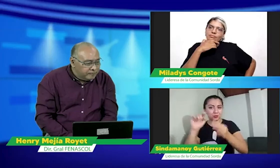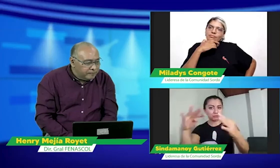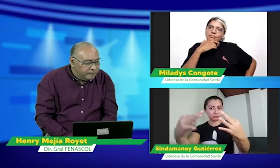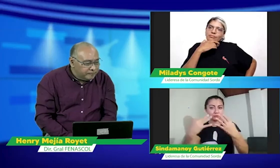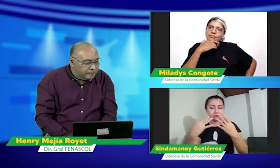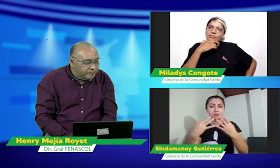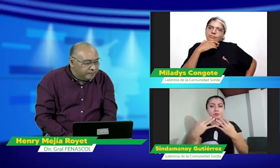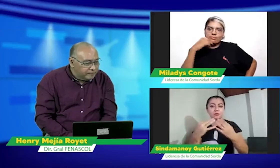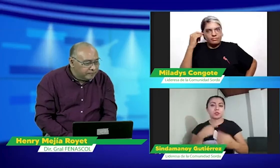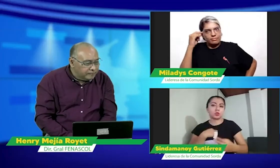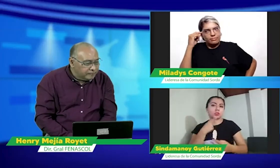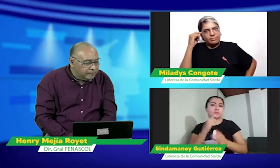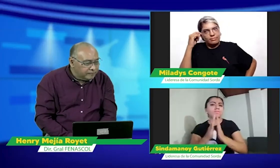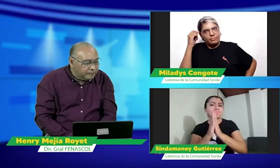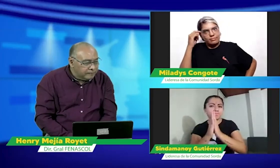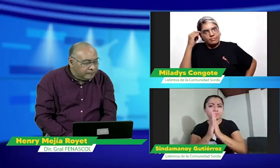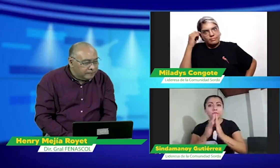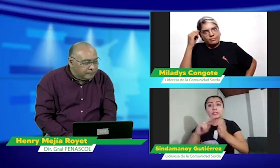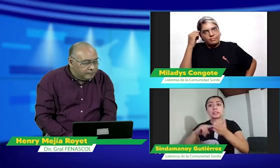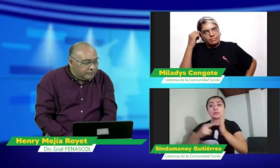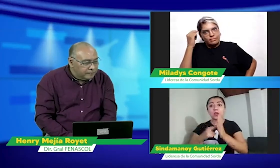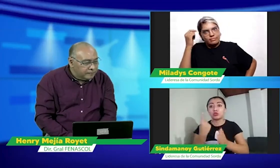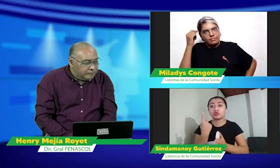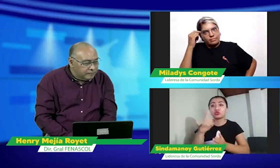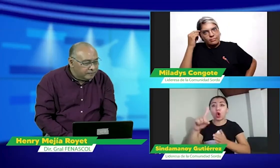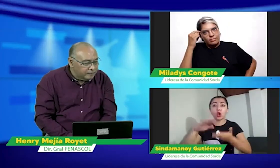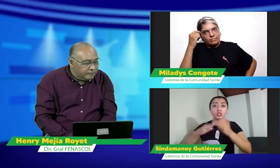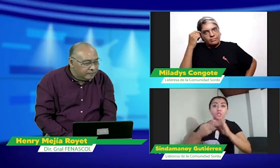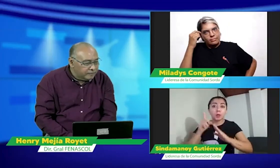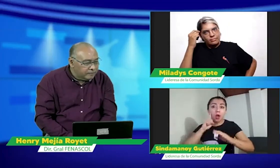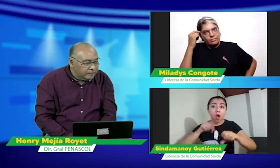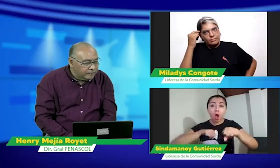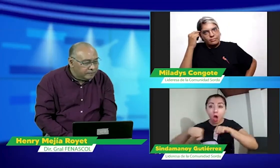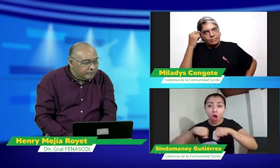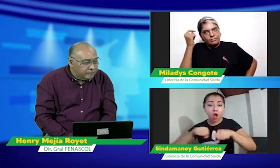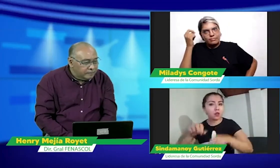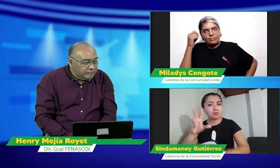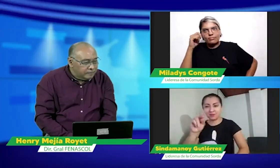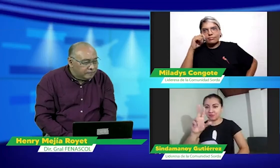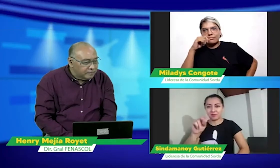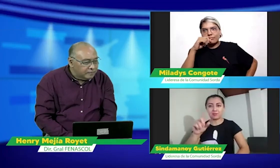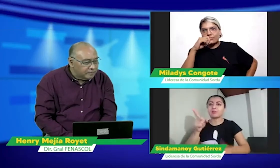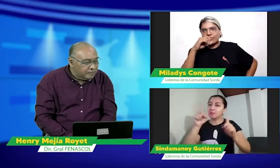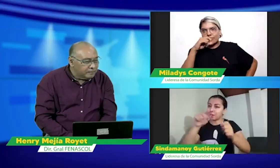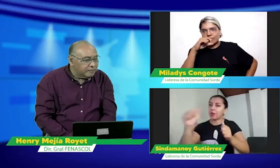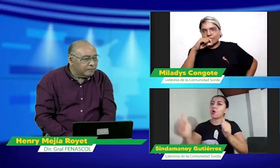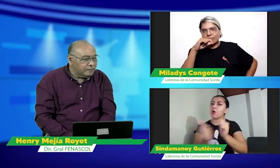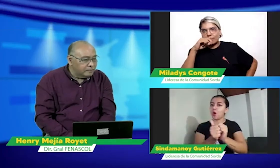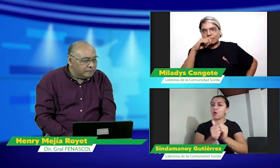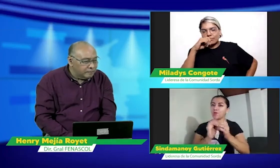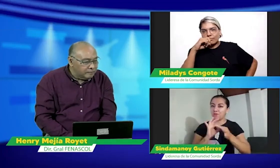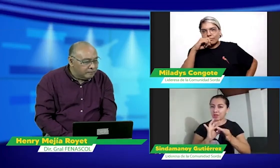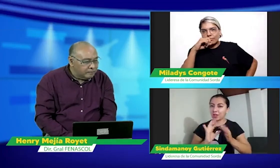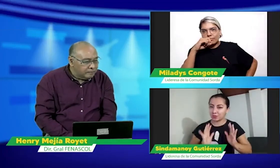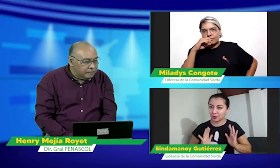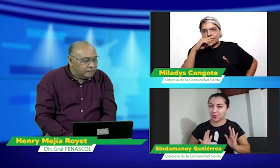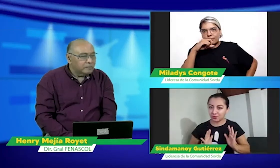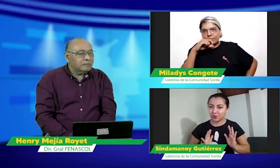especialmente para todos los que nos ven aquí es de FENASCOL no solo somos la comunidad sorda necesitamos